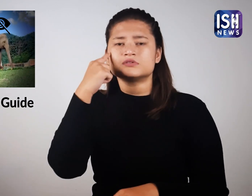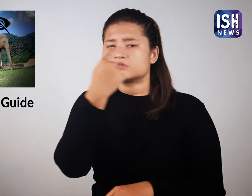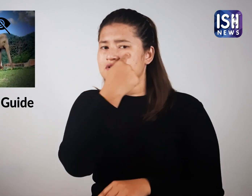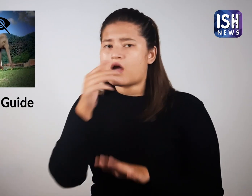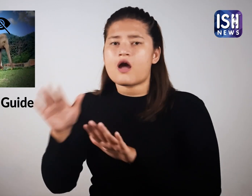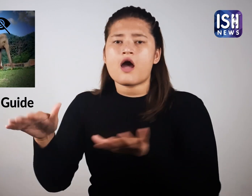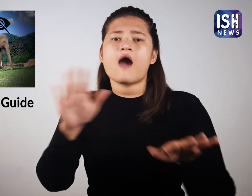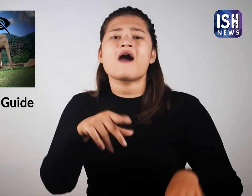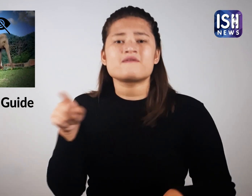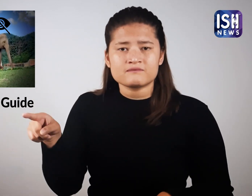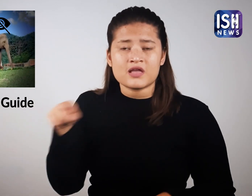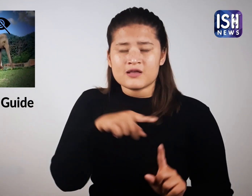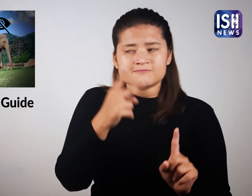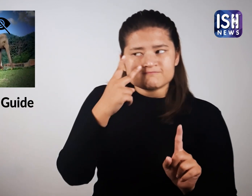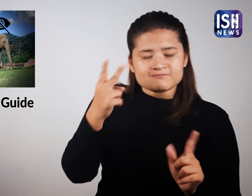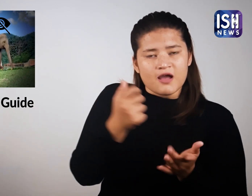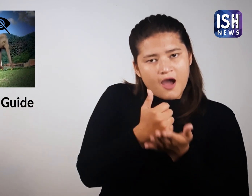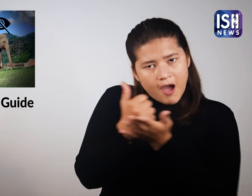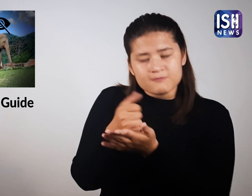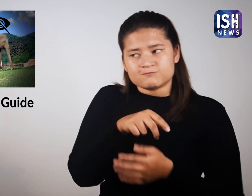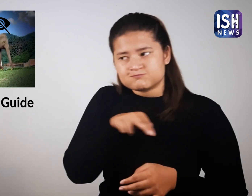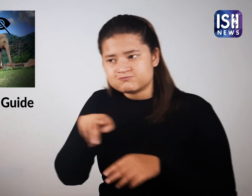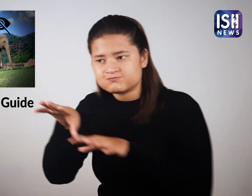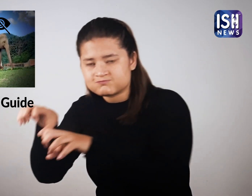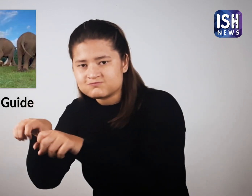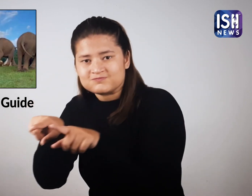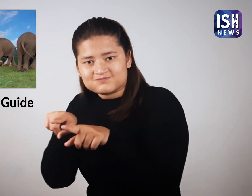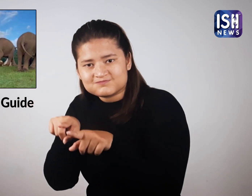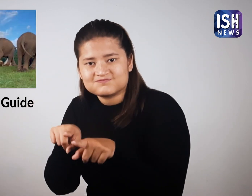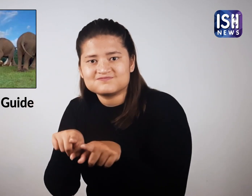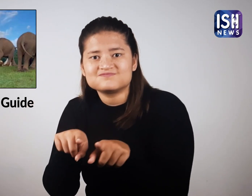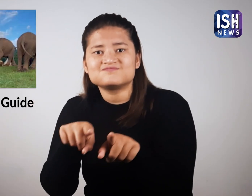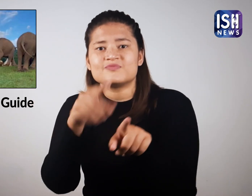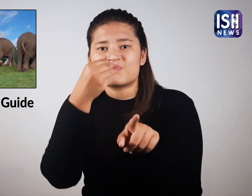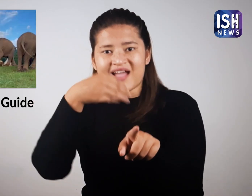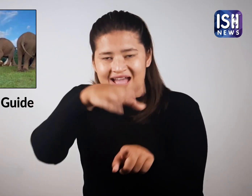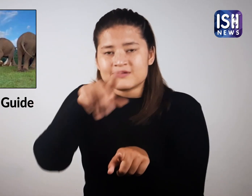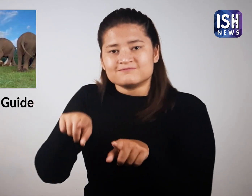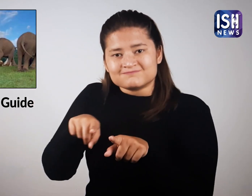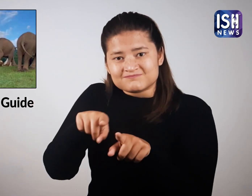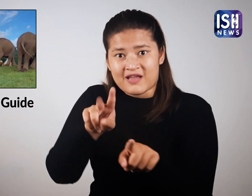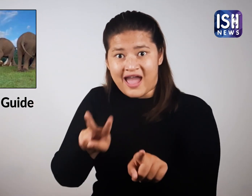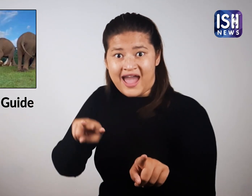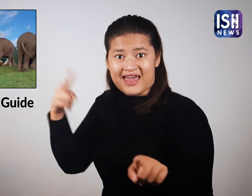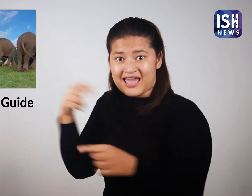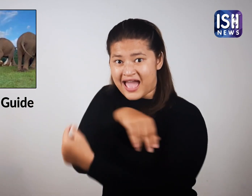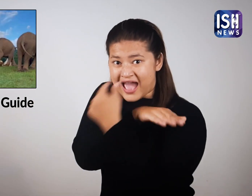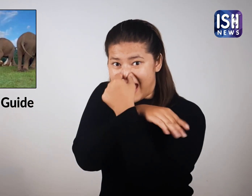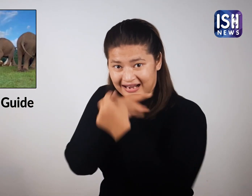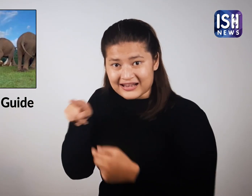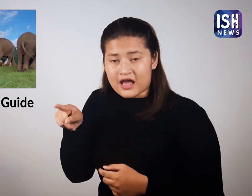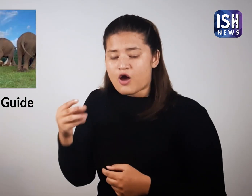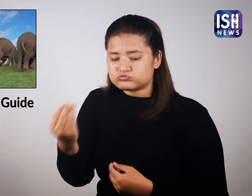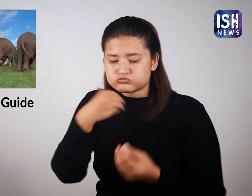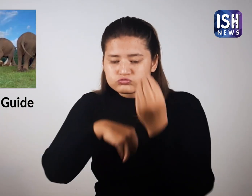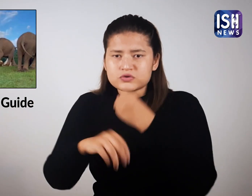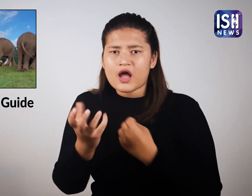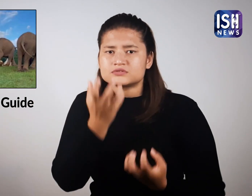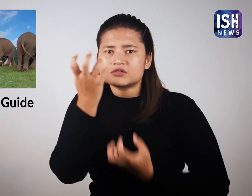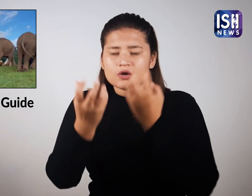है। चन्ना को प्लॉय थांग को खाने की तरफ ले जाते हुए देखा जा सकता है जहां एक